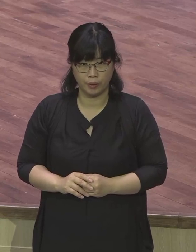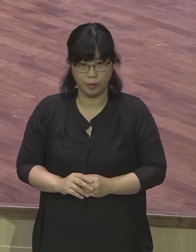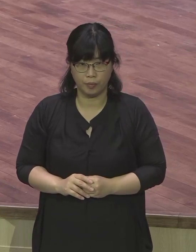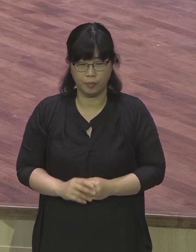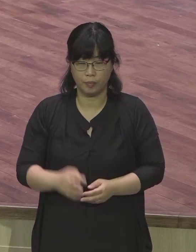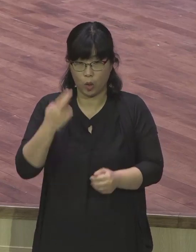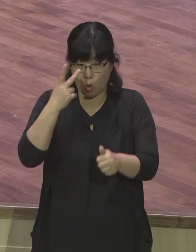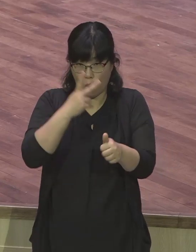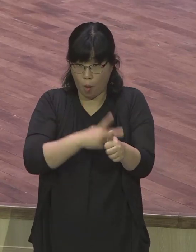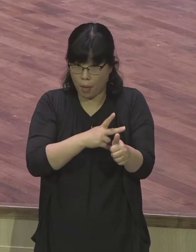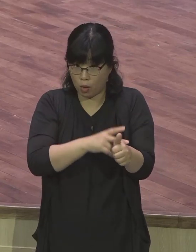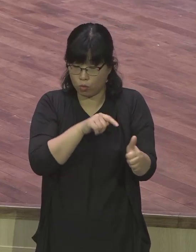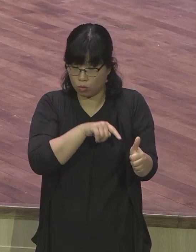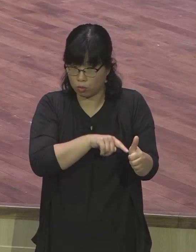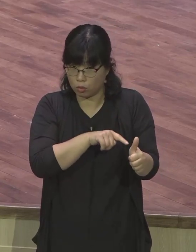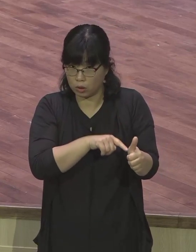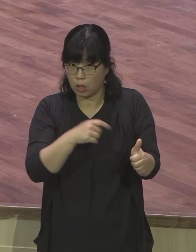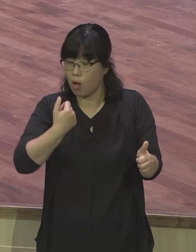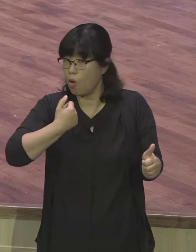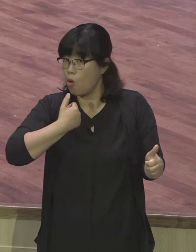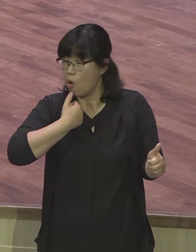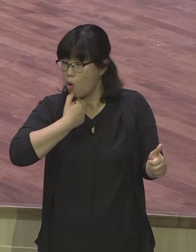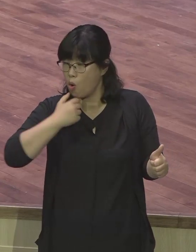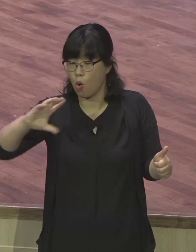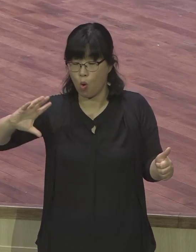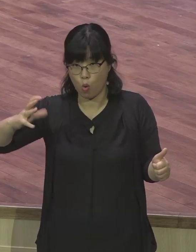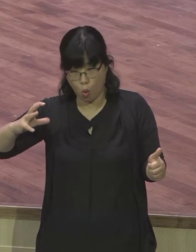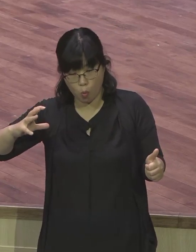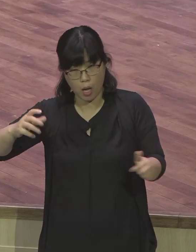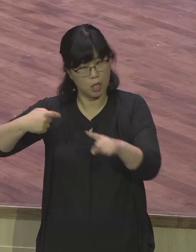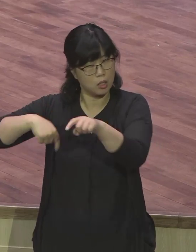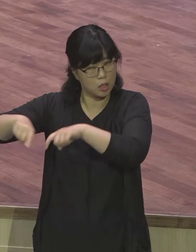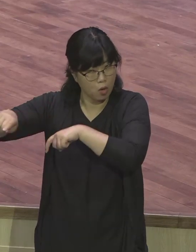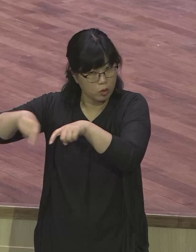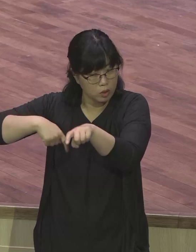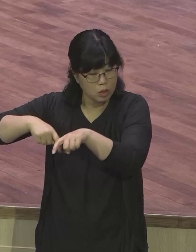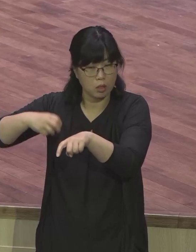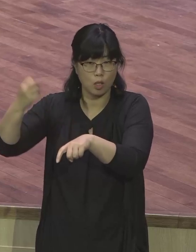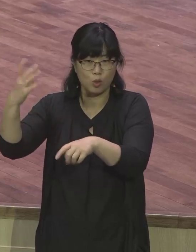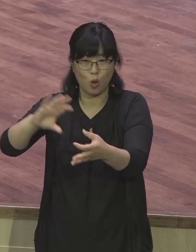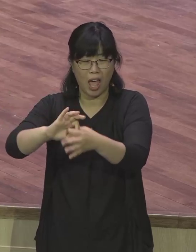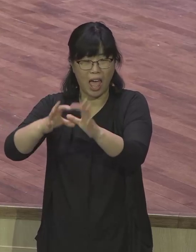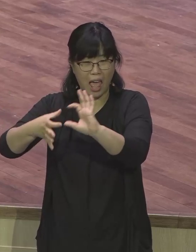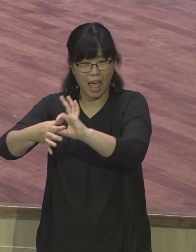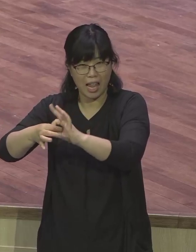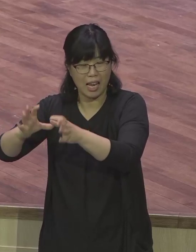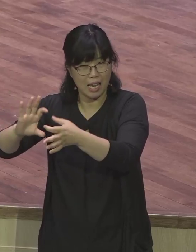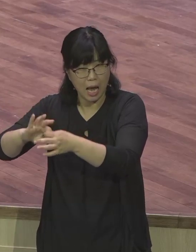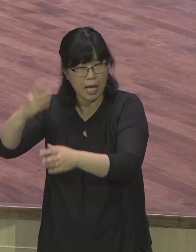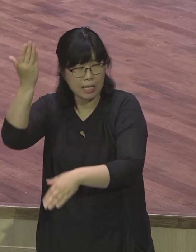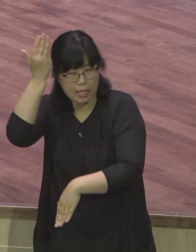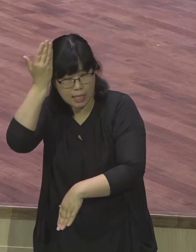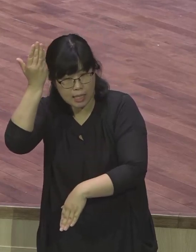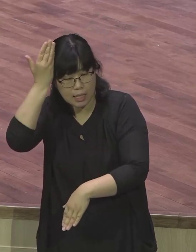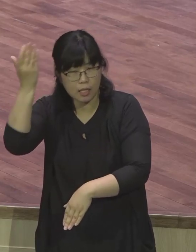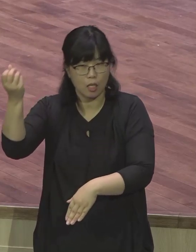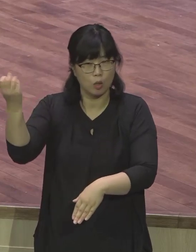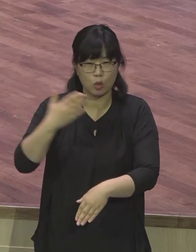또 헬라의 사상을 바리세 정성을 복음으로 꺾을 사람이 없었기 때문인 것입니다 그래서